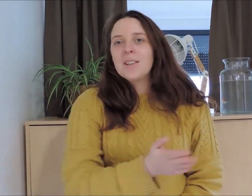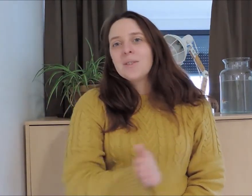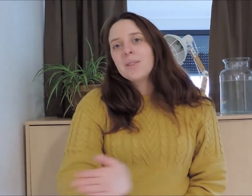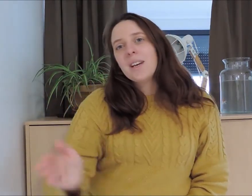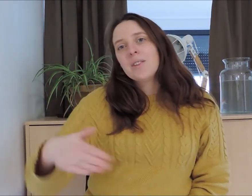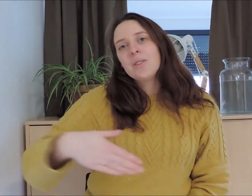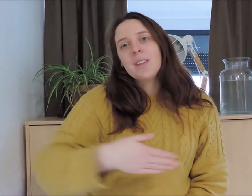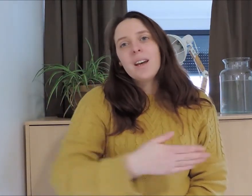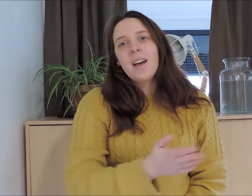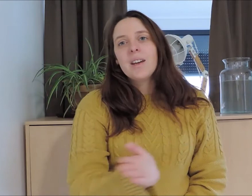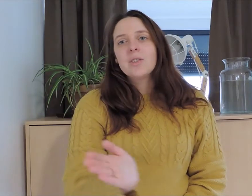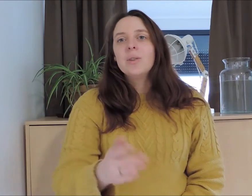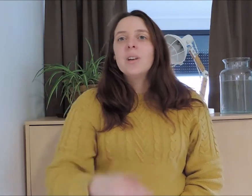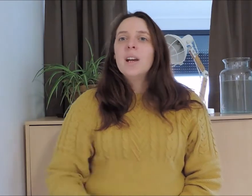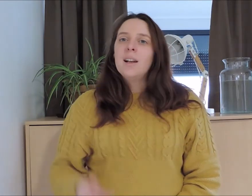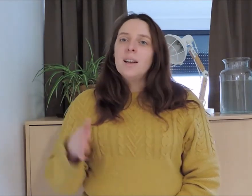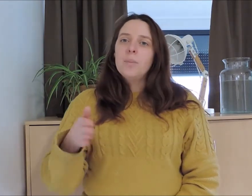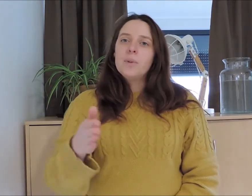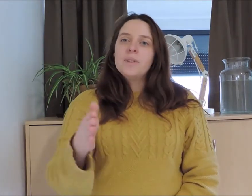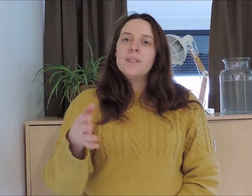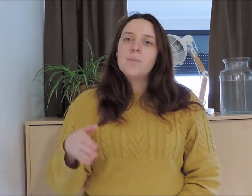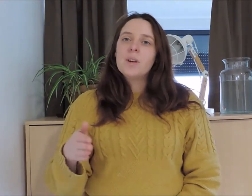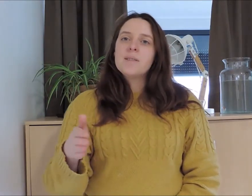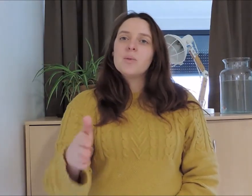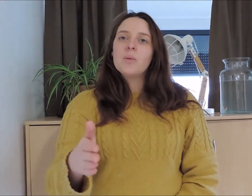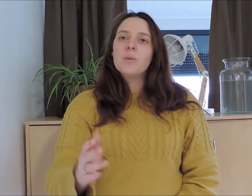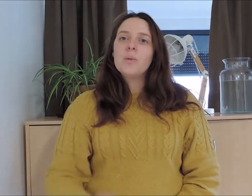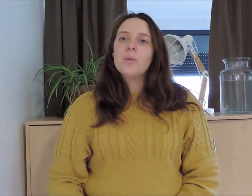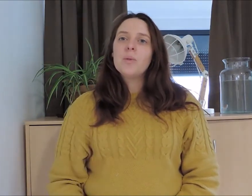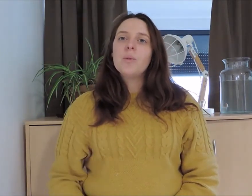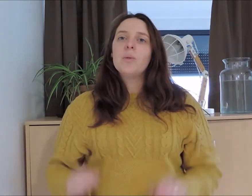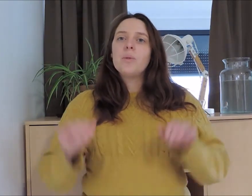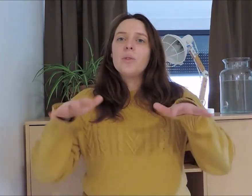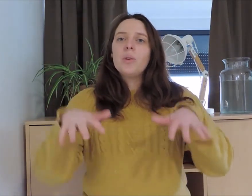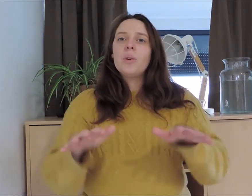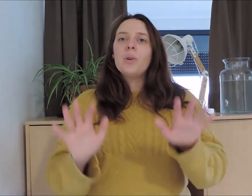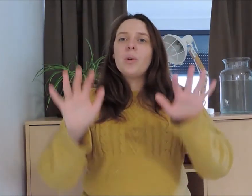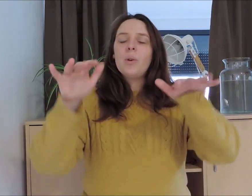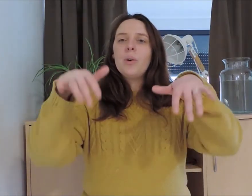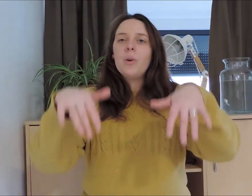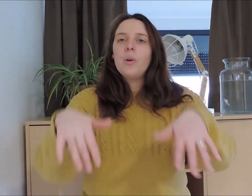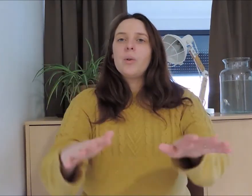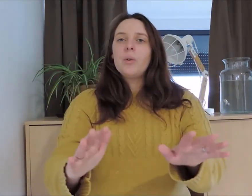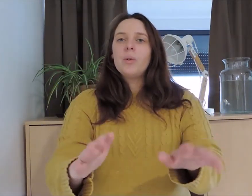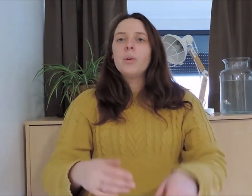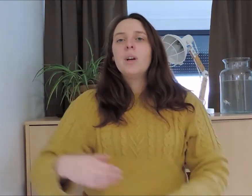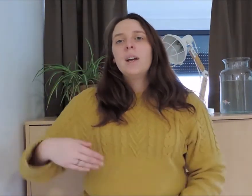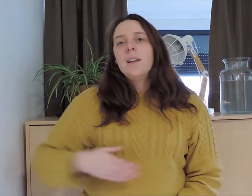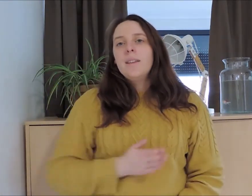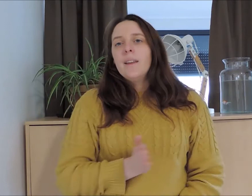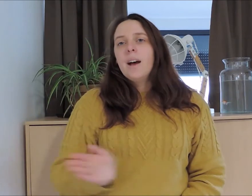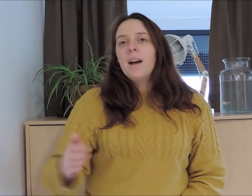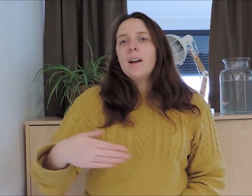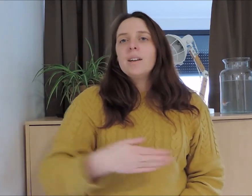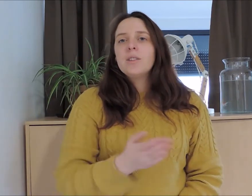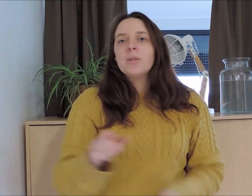nage, nage, nage Les petits poissons dans l'eau Nage